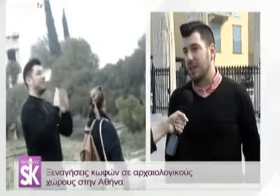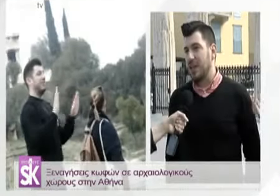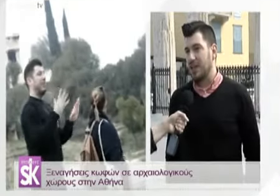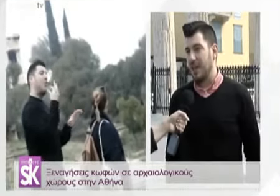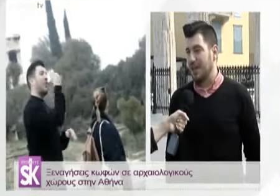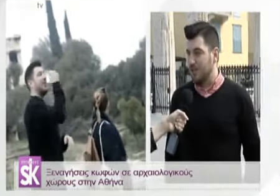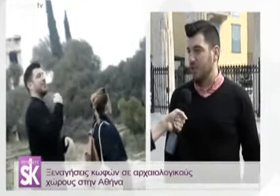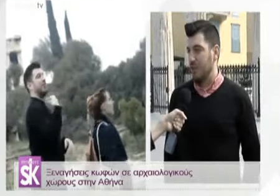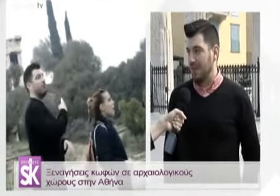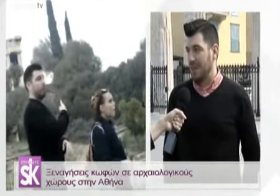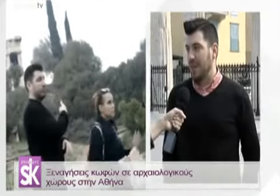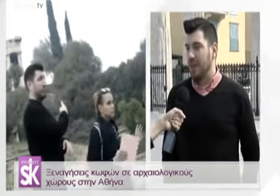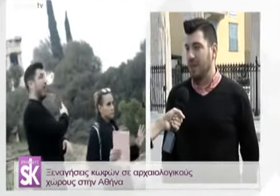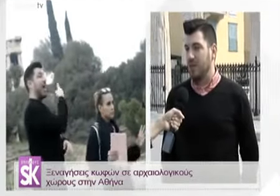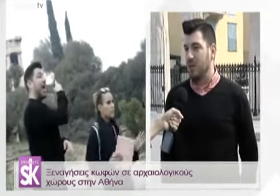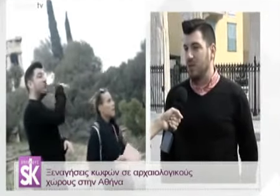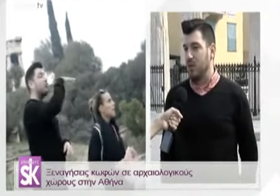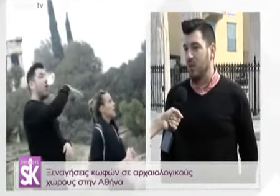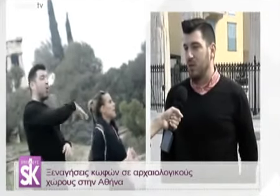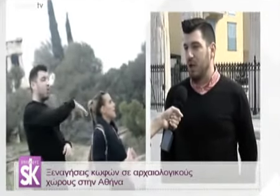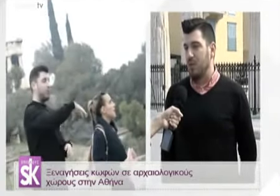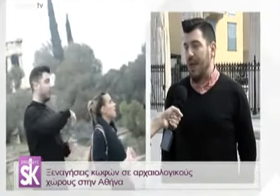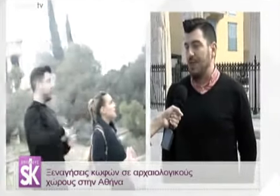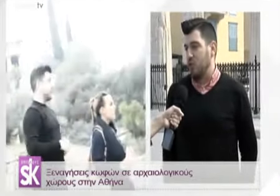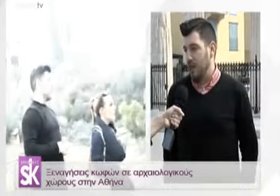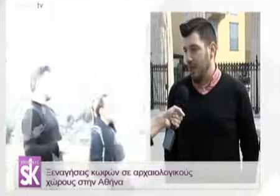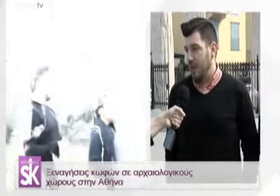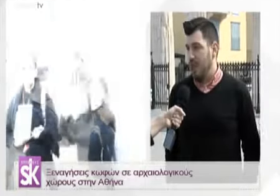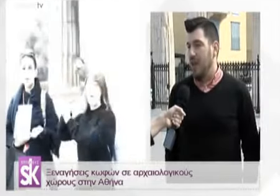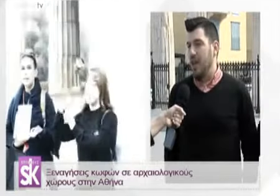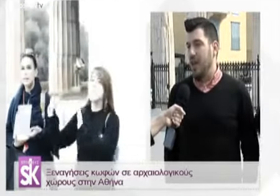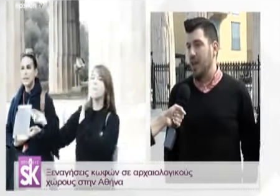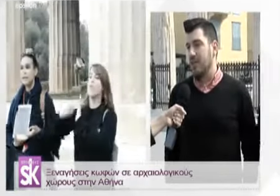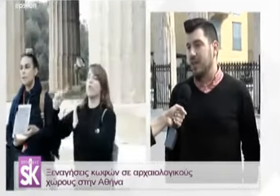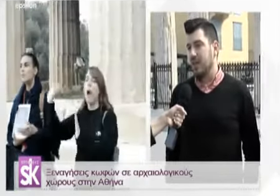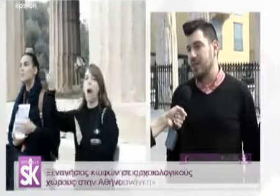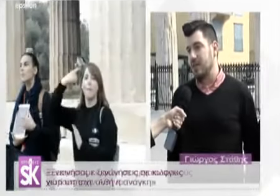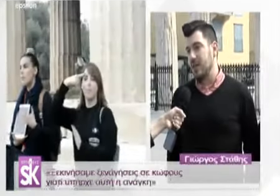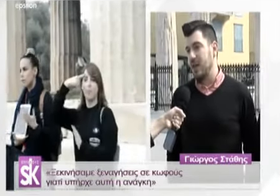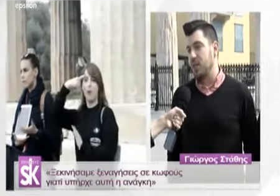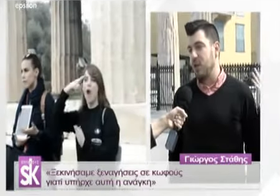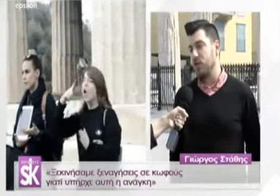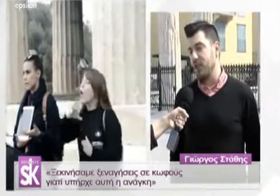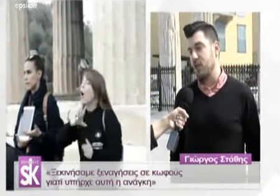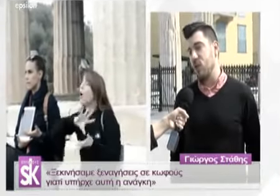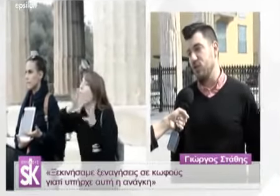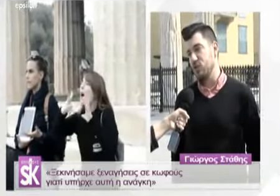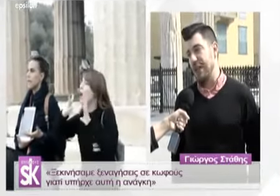ότι οι ξεναγήσεις του νοηματική είναι κάτι το οποίο έχουν μεγάλη ιστορία. Έχει ξεκινήσει από μια κοφτή αρχαιολόγου εδώ στην